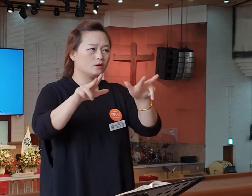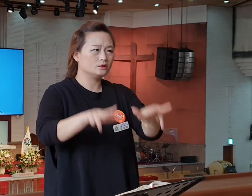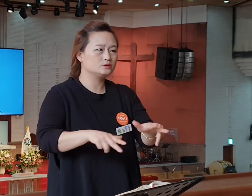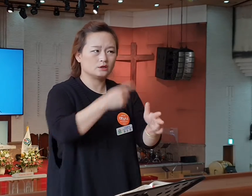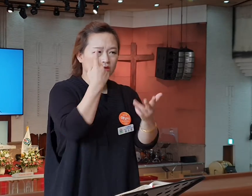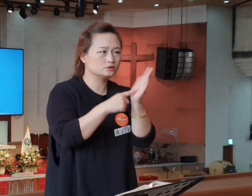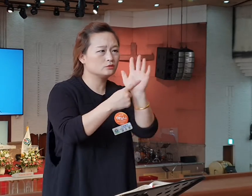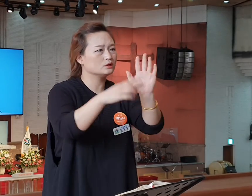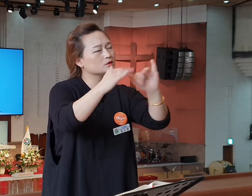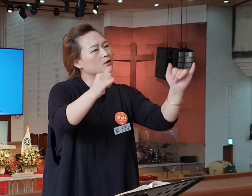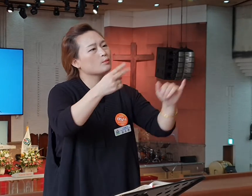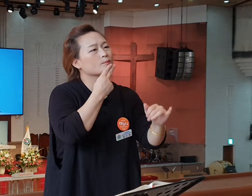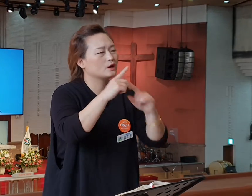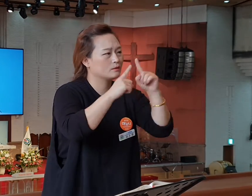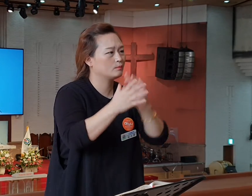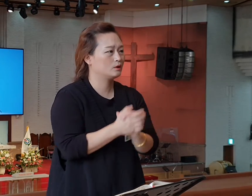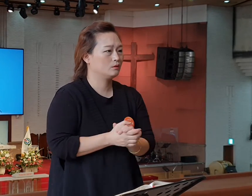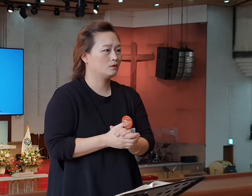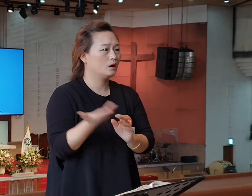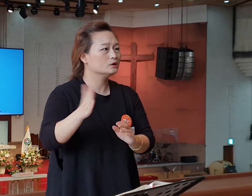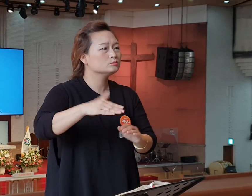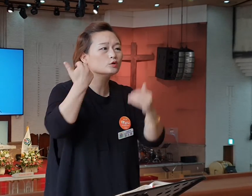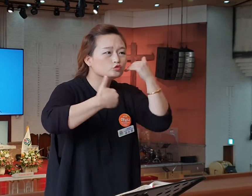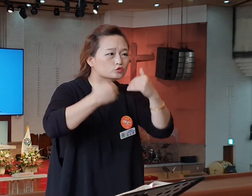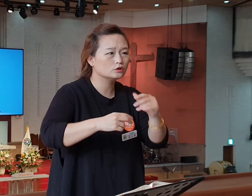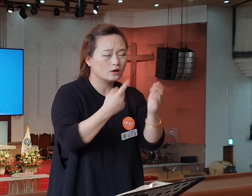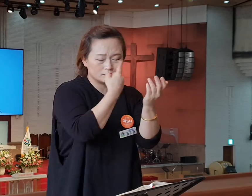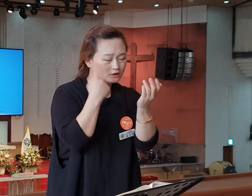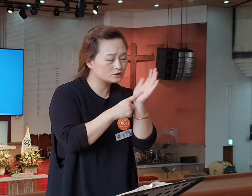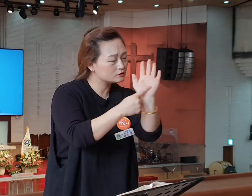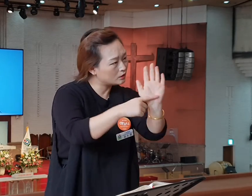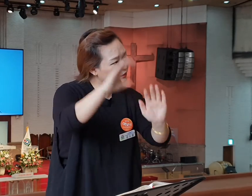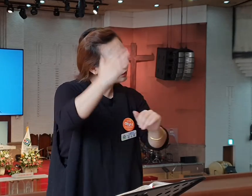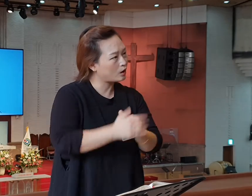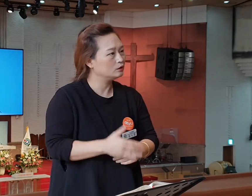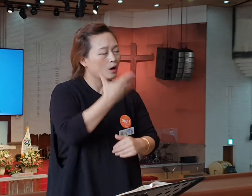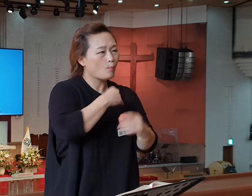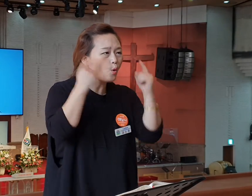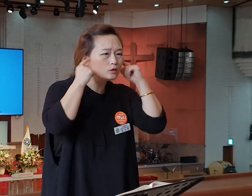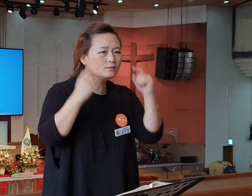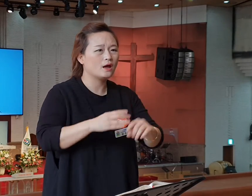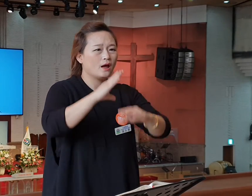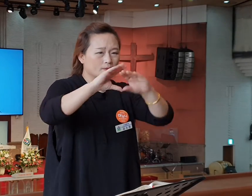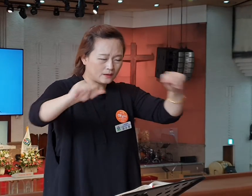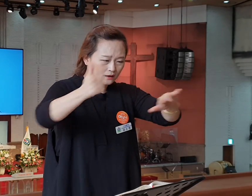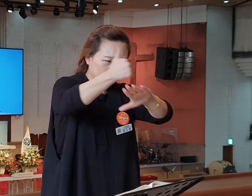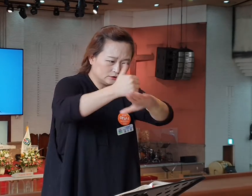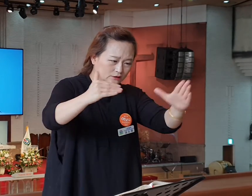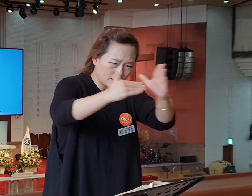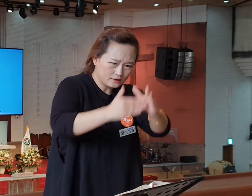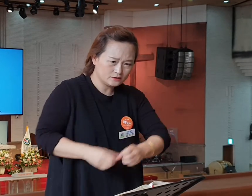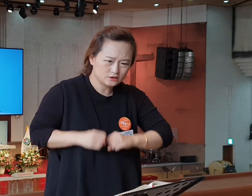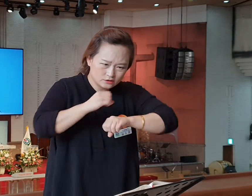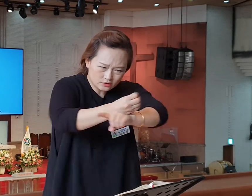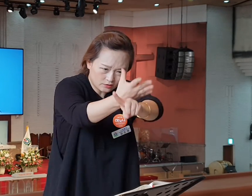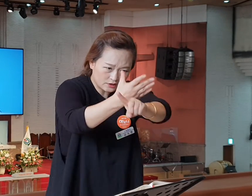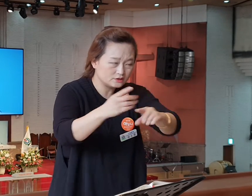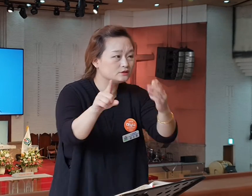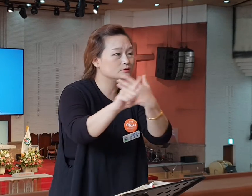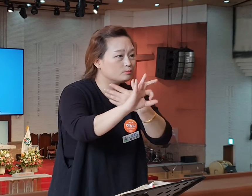없대요. 하지만 누군가는 증거할 거래요. 그리고 증거해서 복음이 땅끝까지 전해져야 그때야 끝이 올 거라고 합니다.